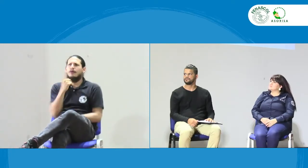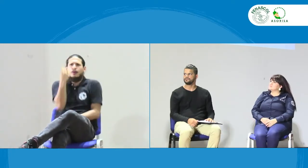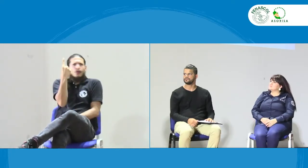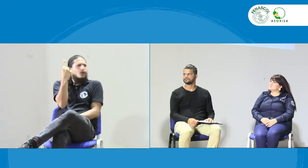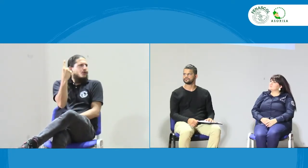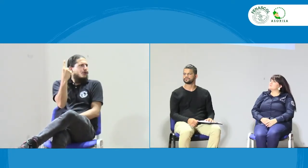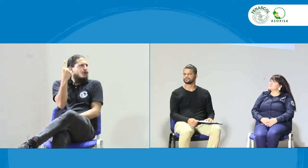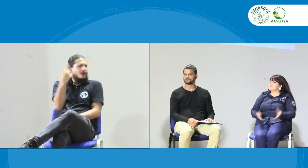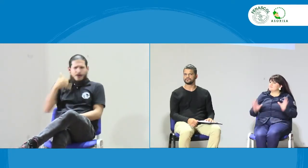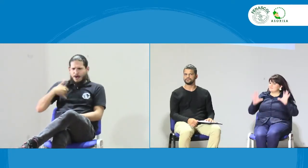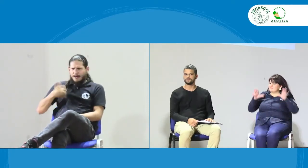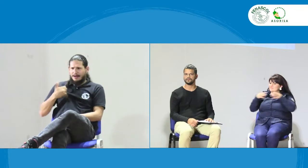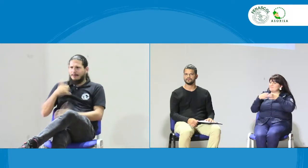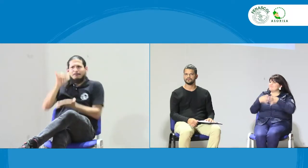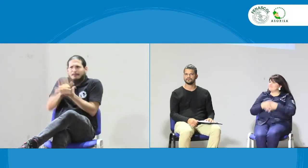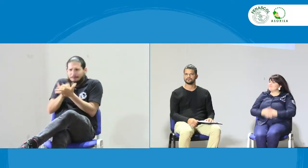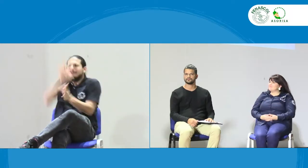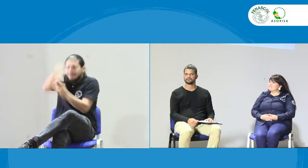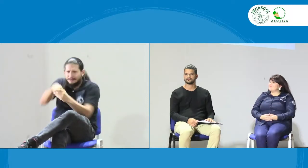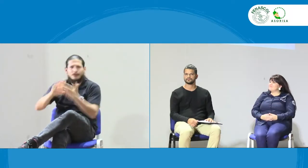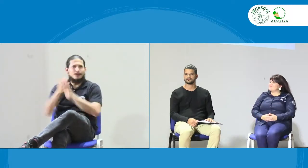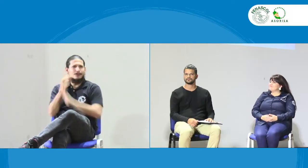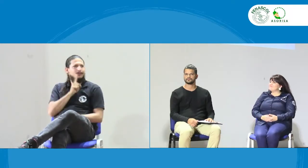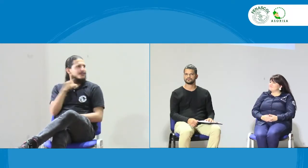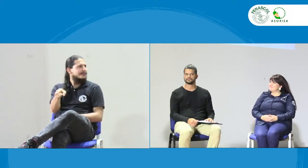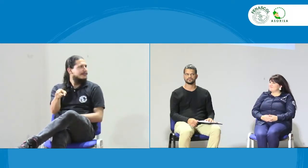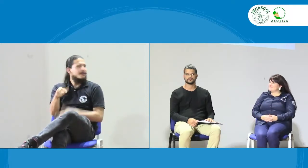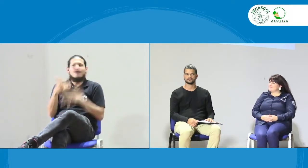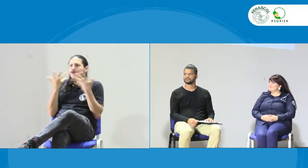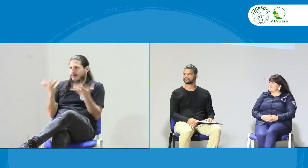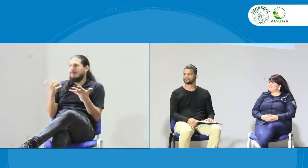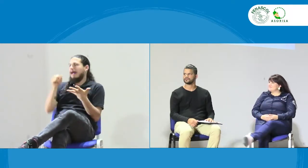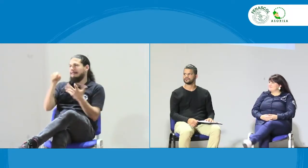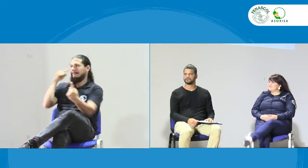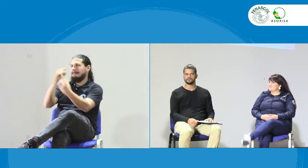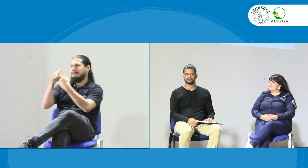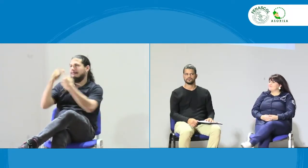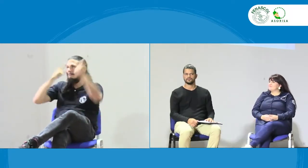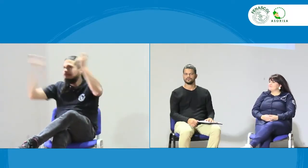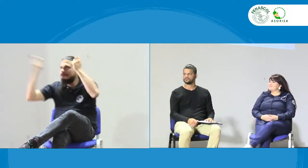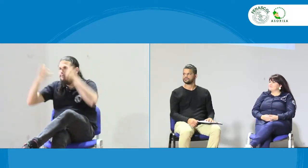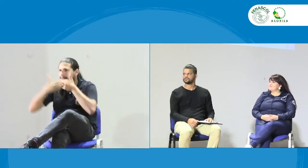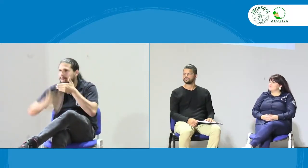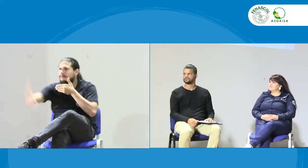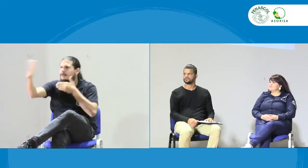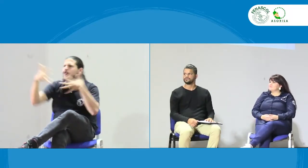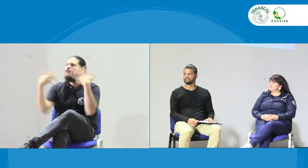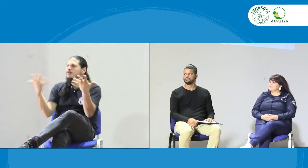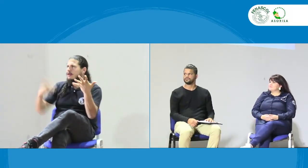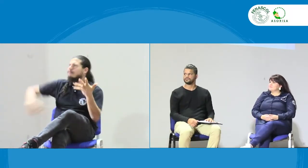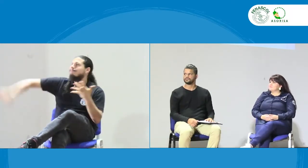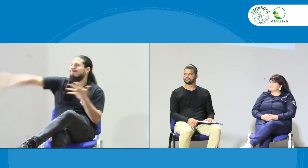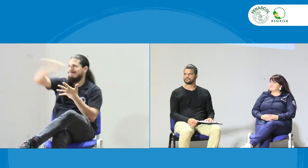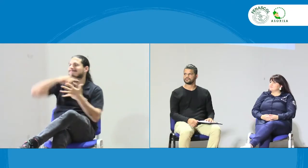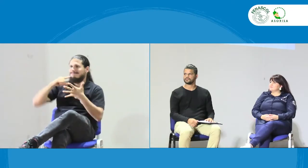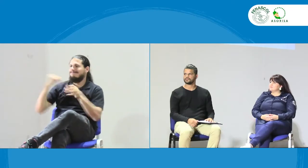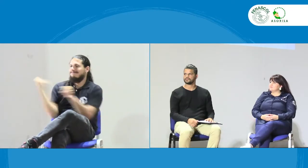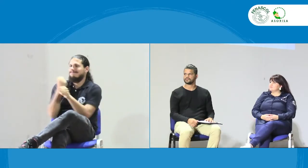jóvenes que tienen rencillas, que se segregan. Dicen, no, somos un equipo de jóvenes que trabajamos por un bien común